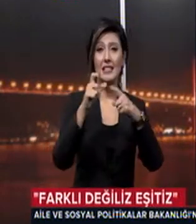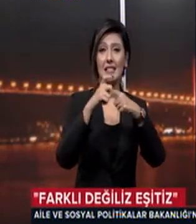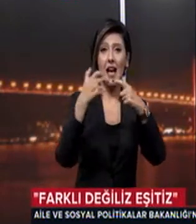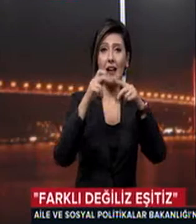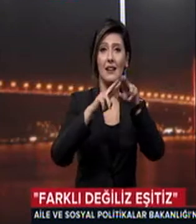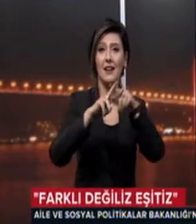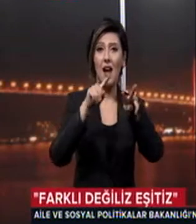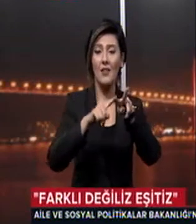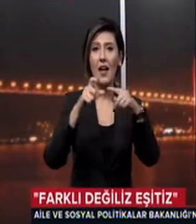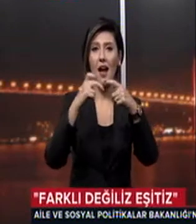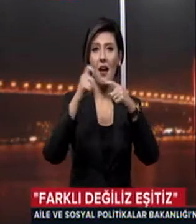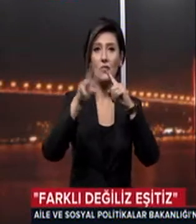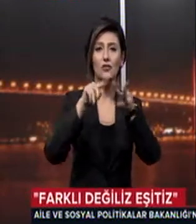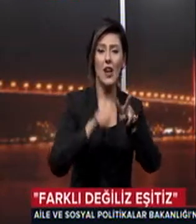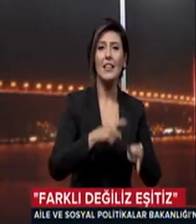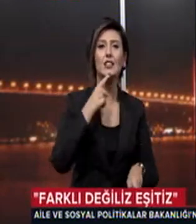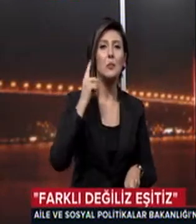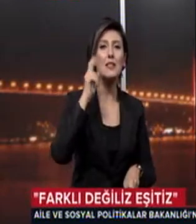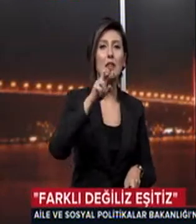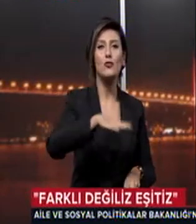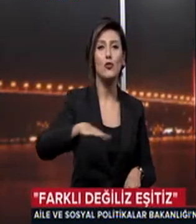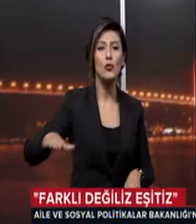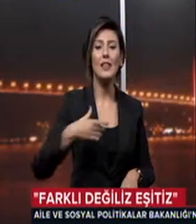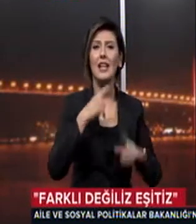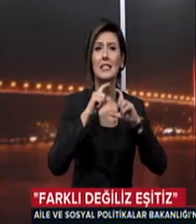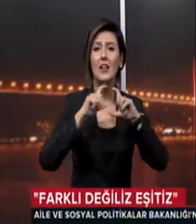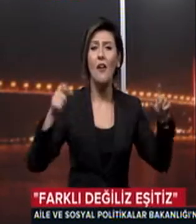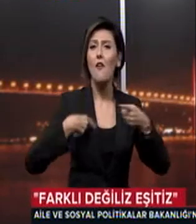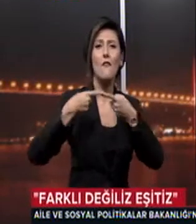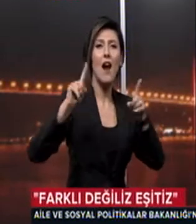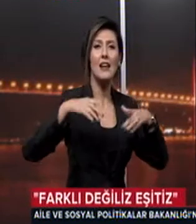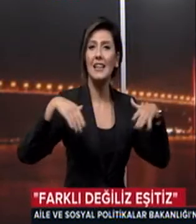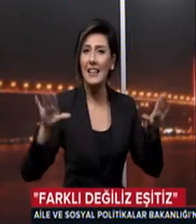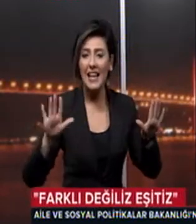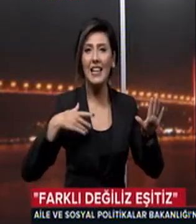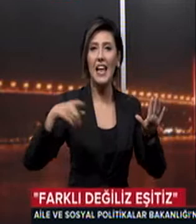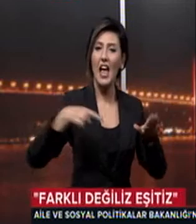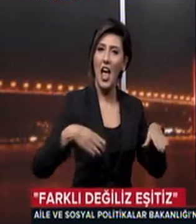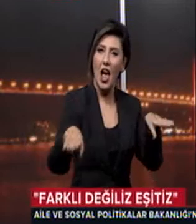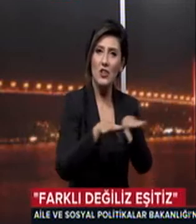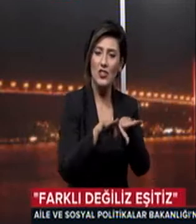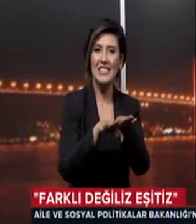8 çocuk Şarkının sloganı Farklı değil, eşitiz, biz ötekisiz yaşayabiliriz Farklı,